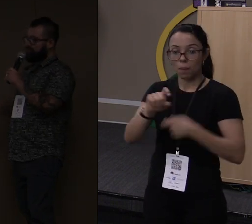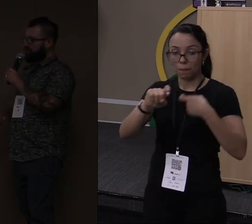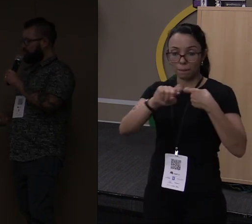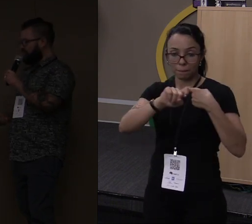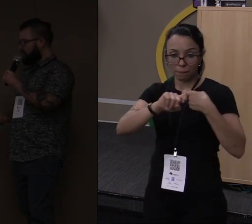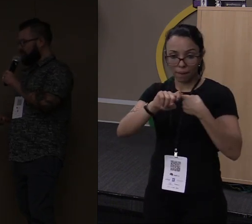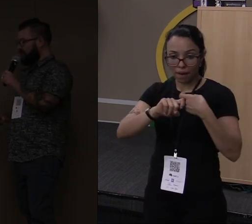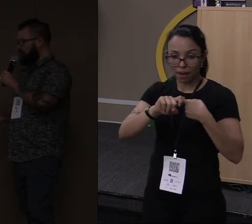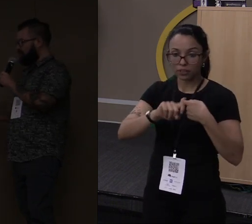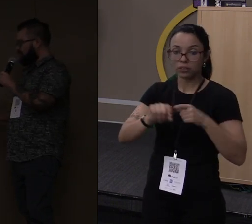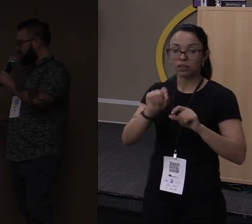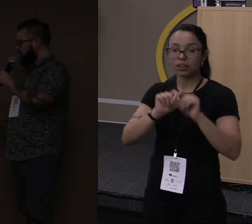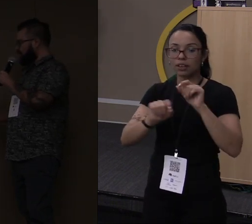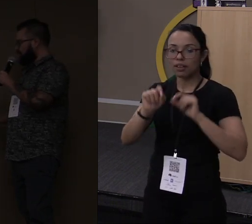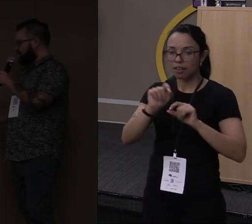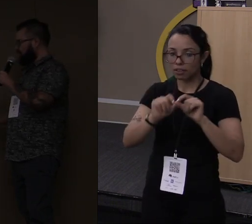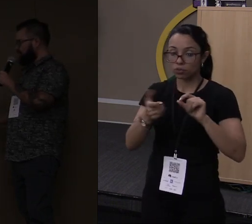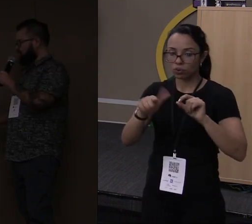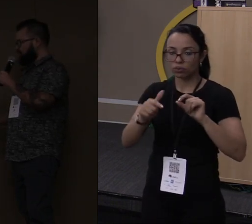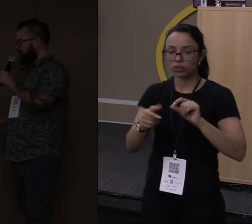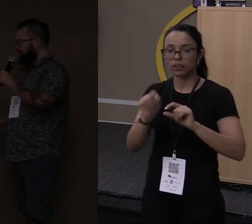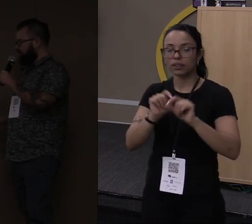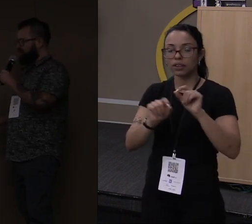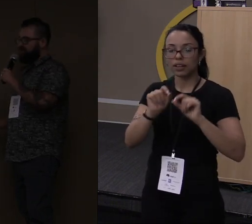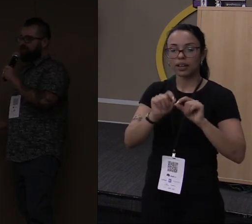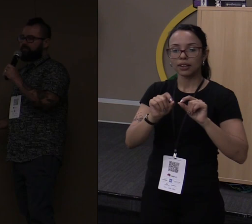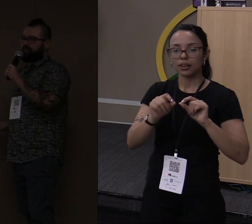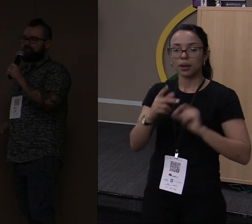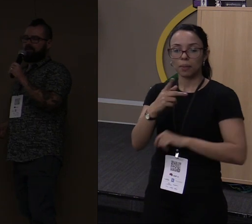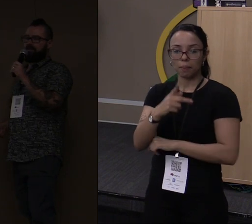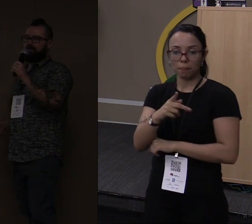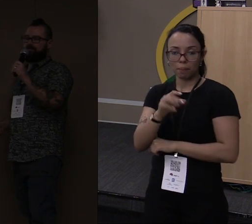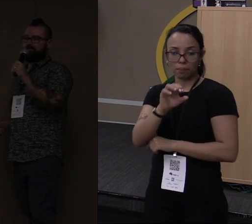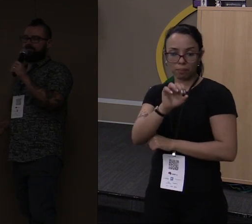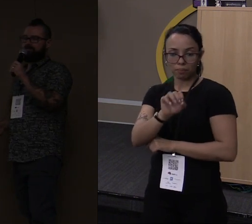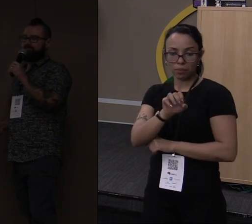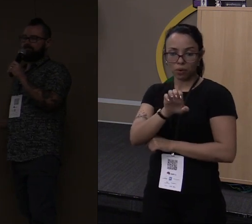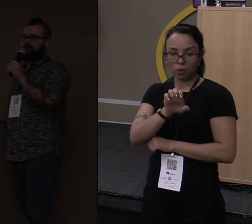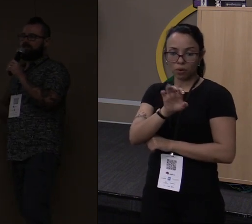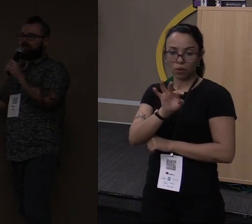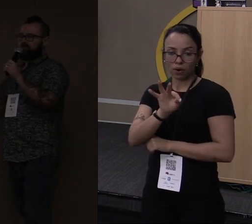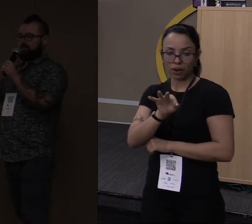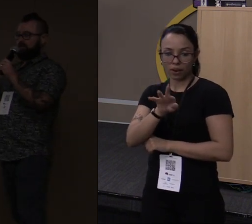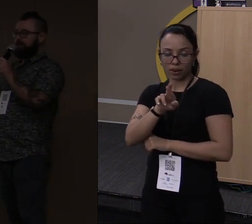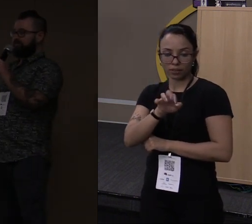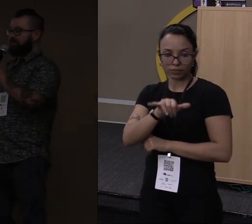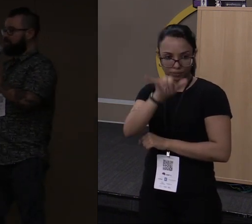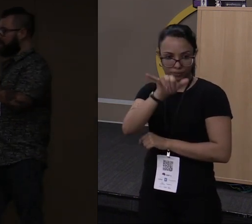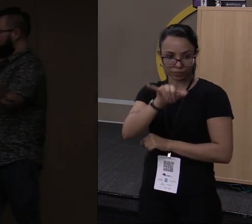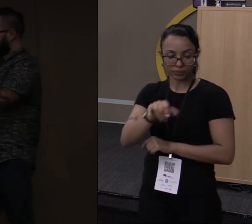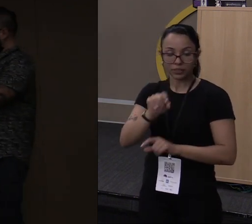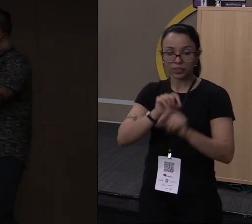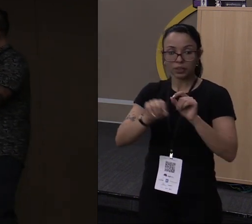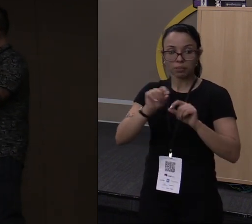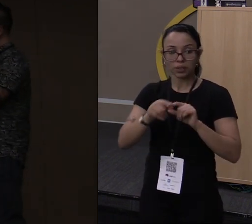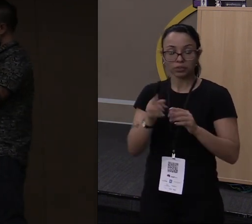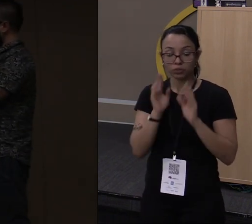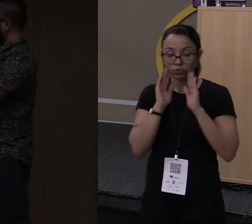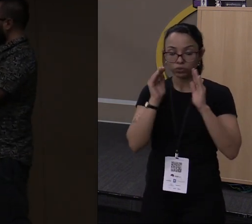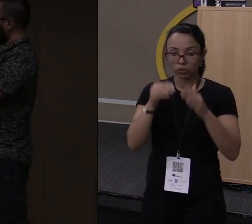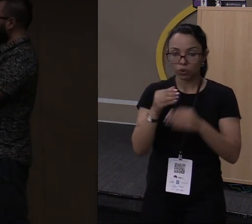segue a mesma filosofia do cargo. E o Craft, que uma ferramenta para instalar extensões em C, que também é baseada no cargo.